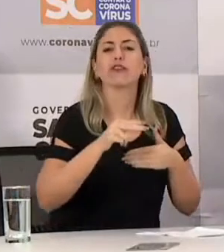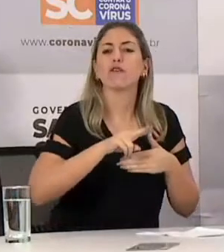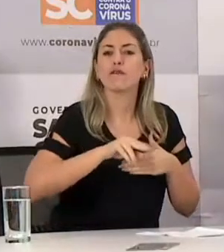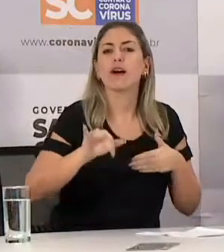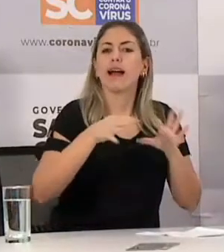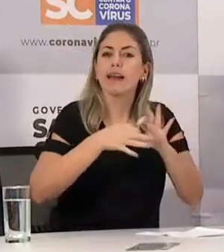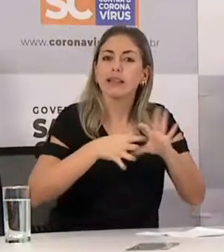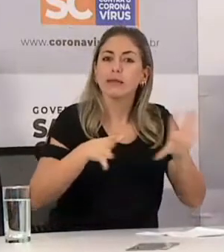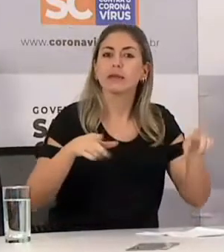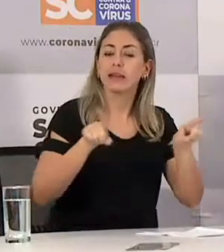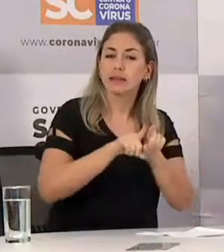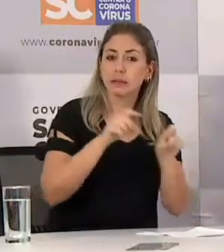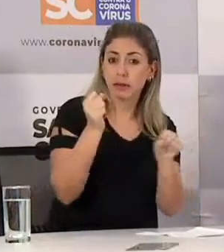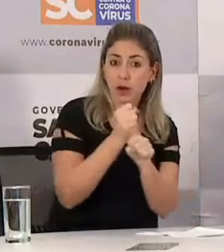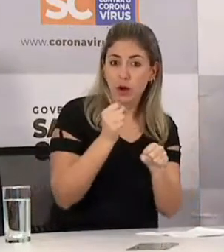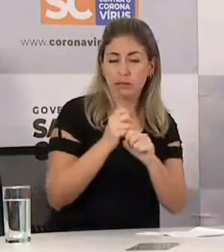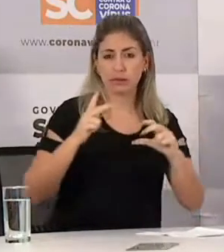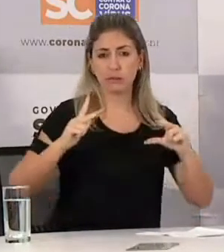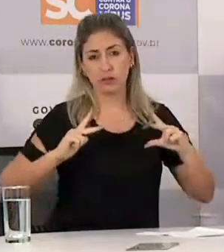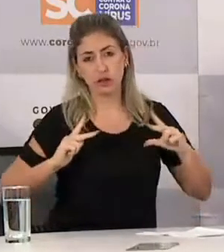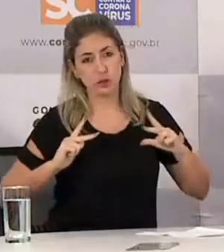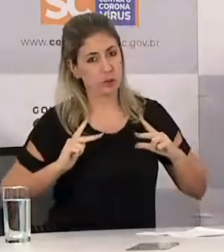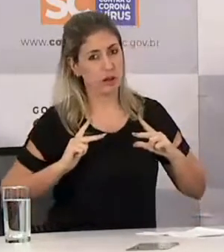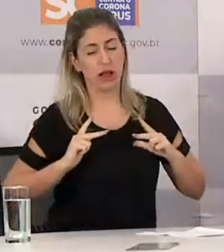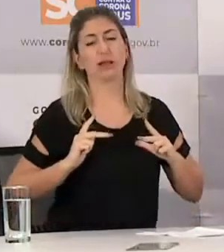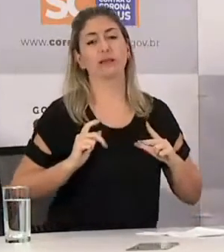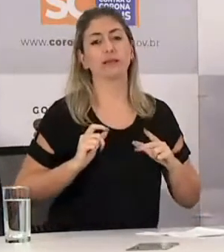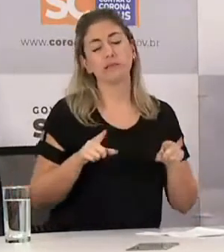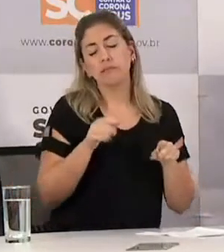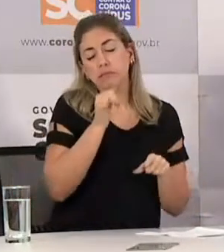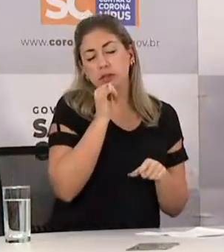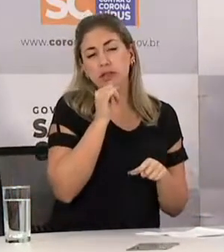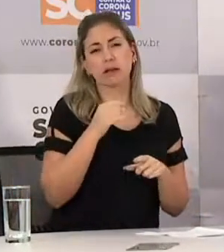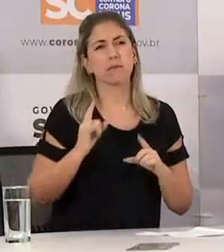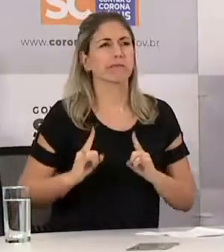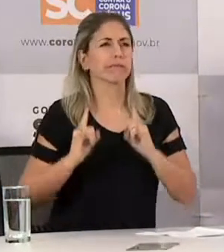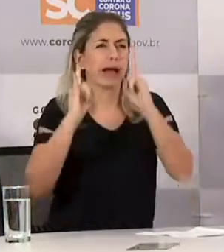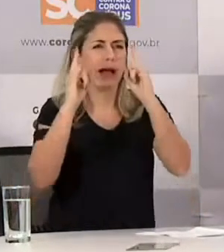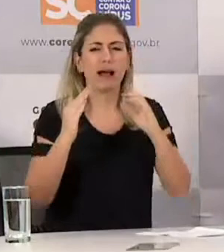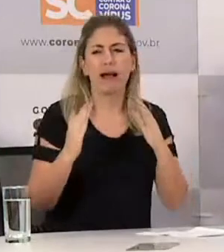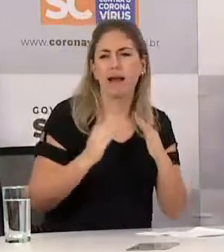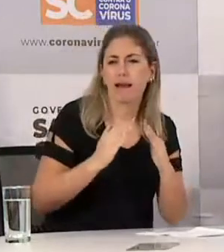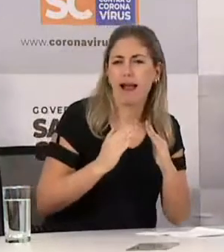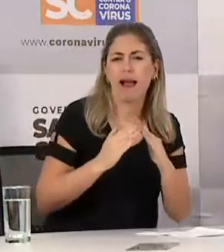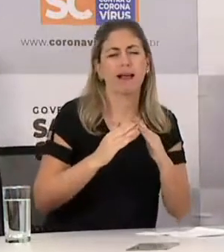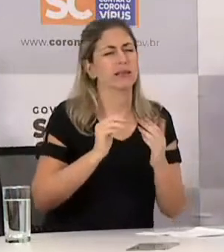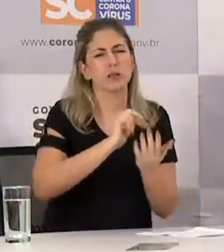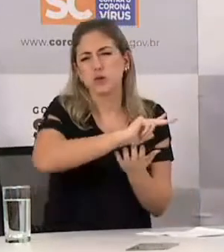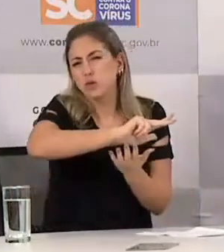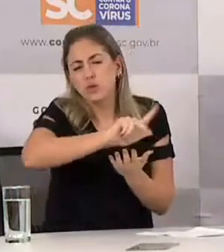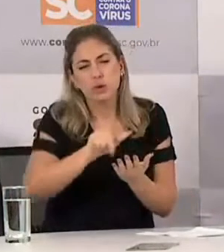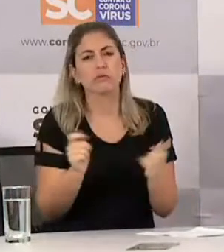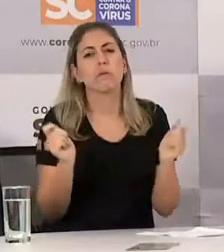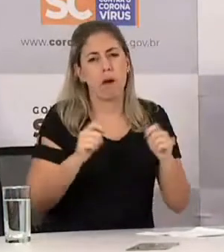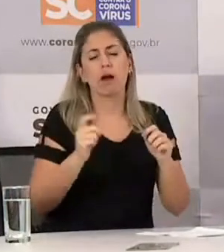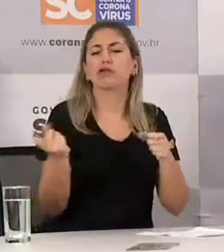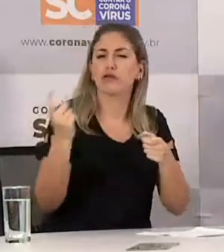no que diz respeito a segurança sanitária, os cuidados que se deve ter,